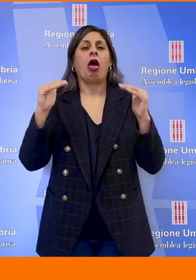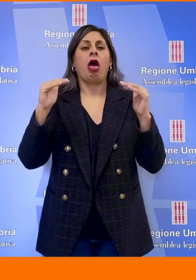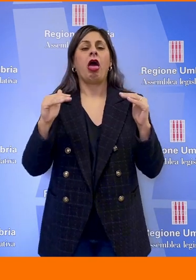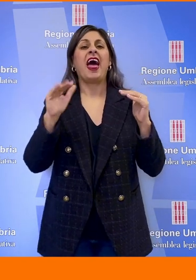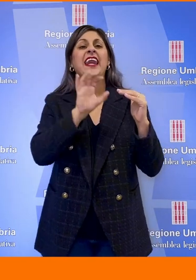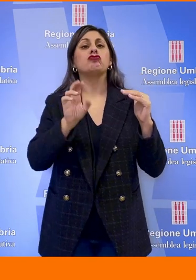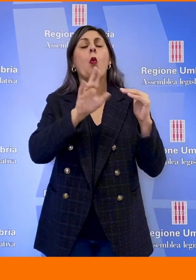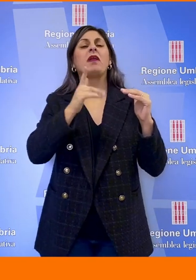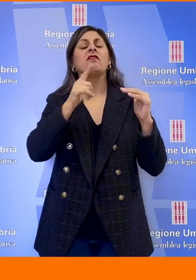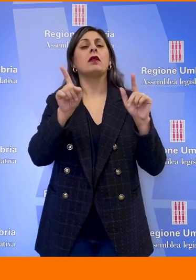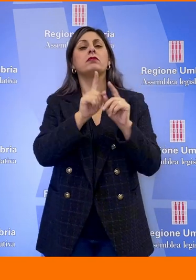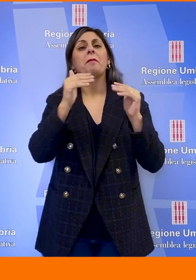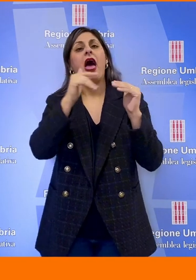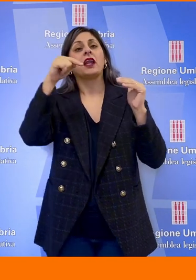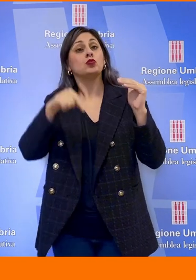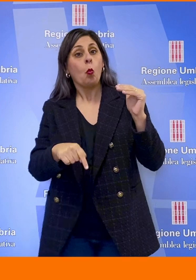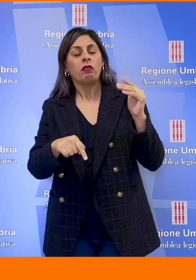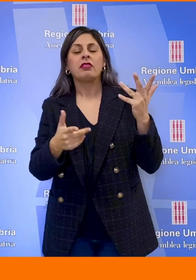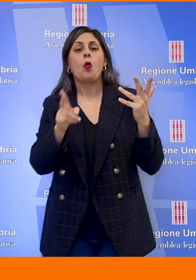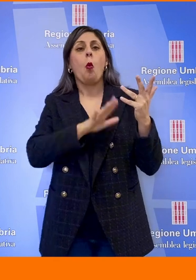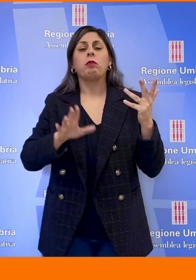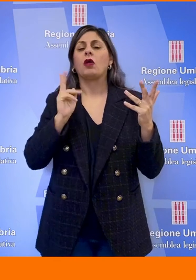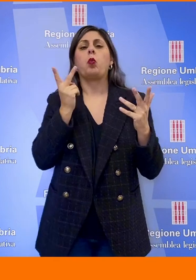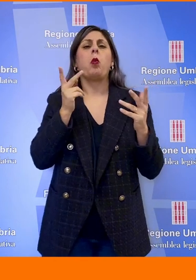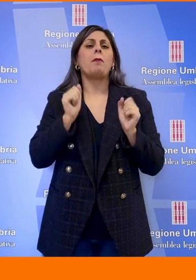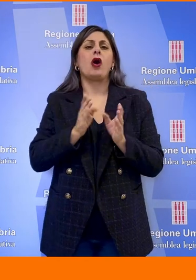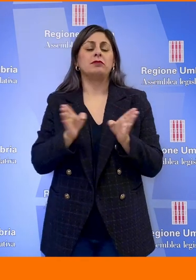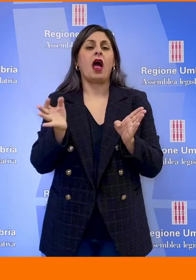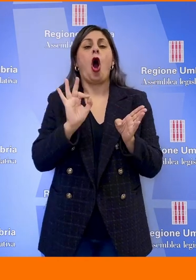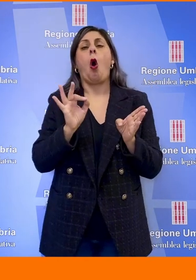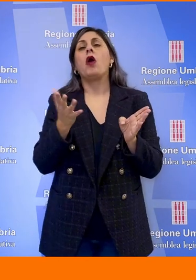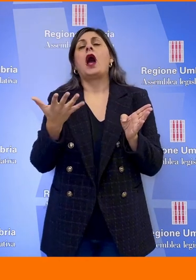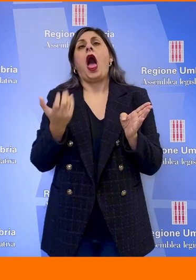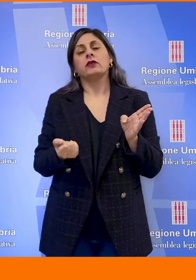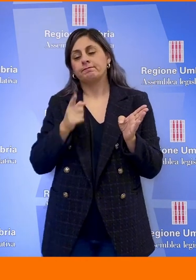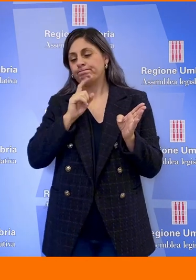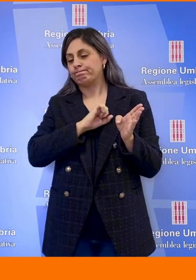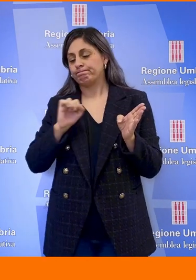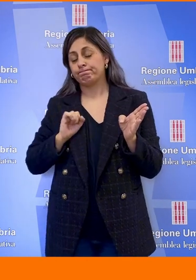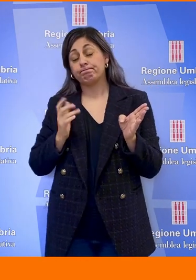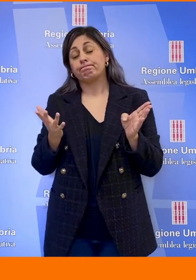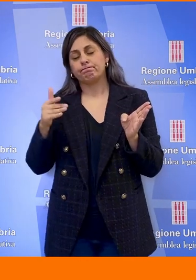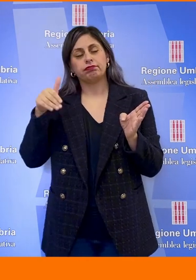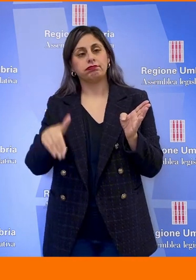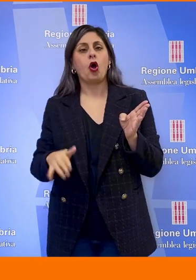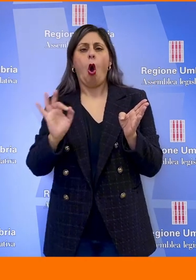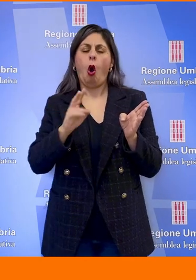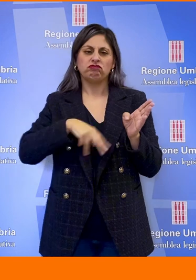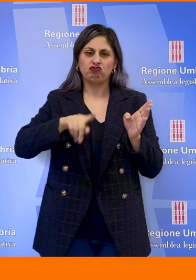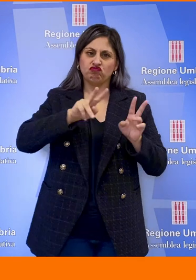meridione l'Umbria oggi ha due possibilità, o quella di rassegnarsi o quella di veramente mettere in atto e in azione e in